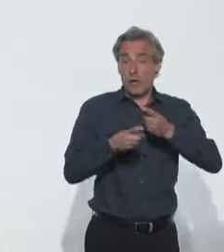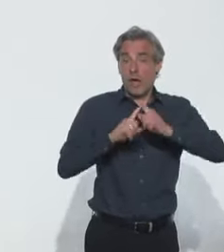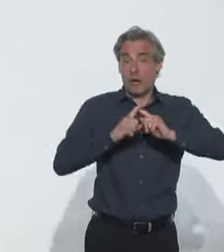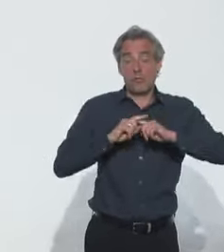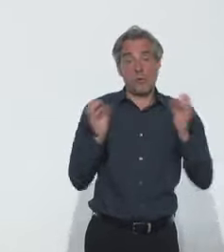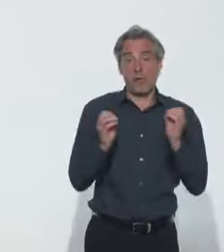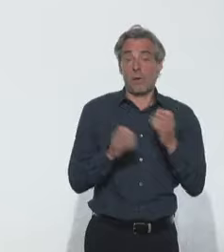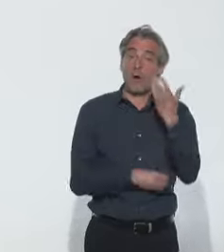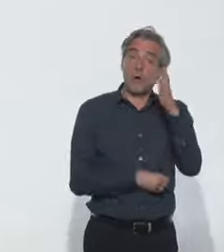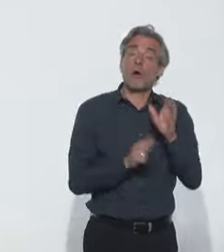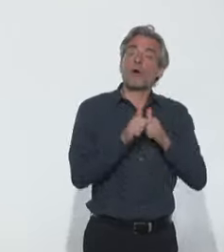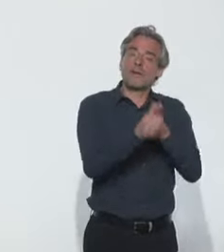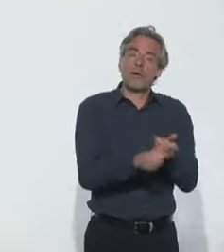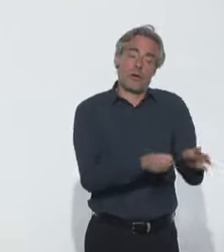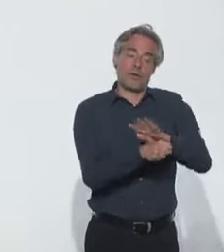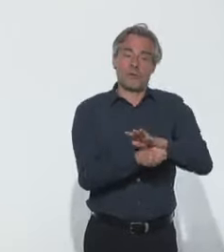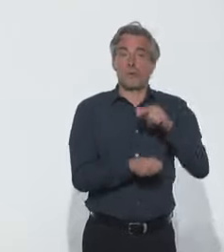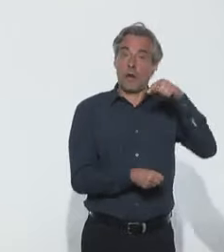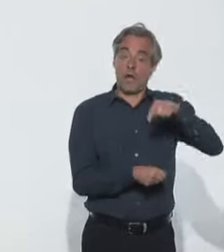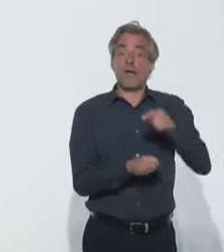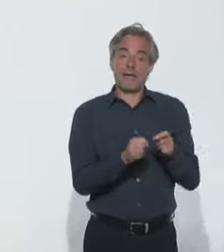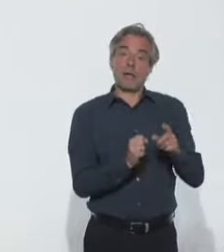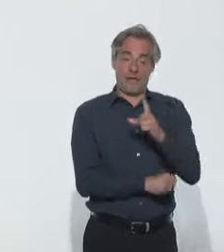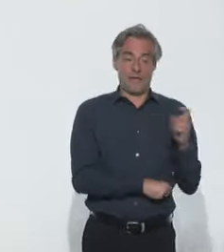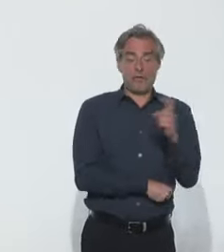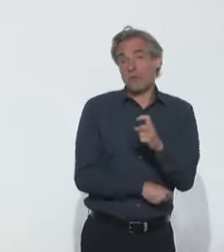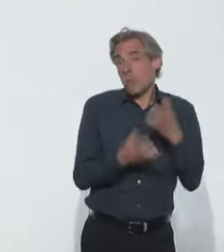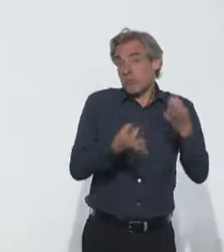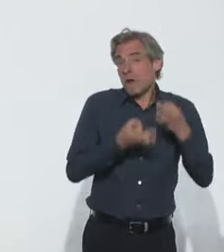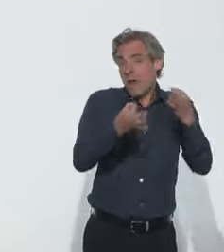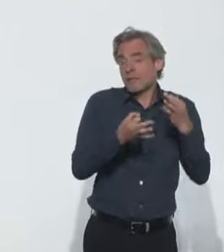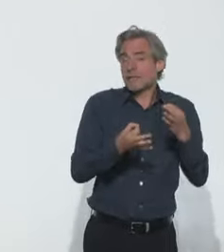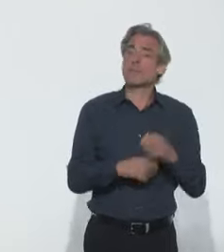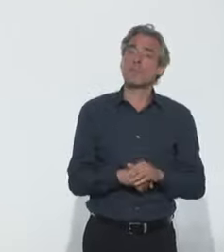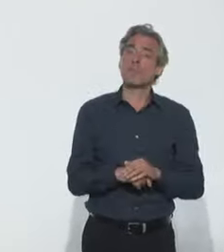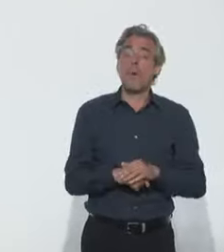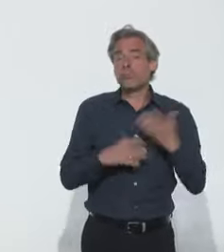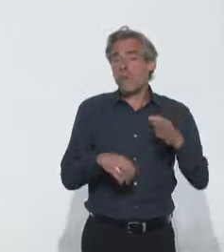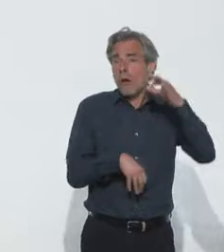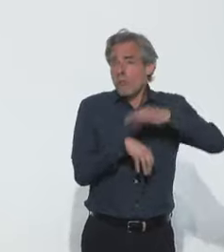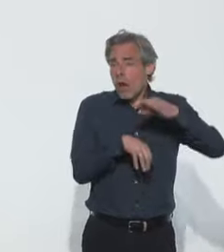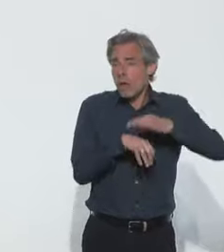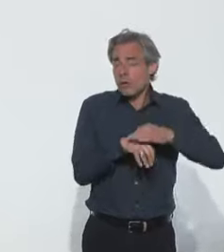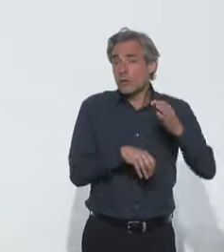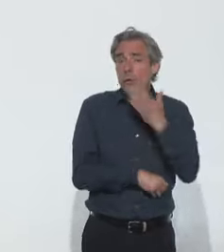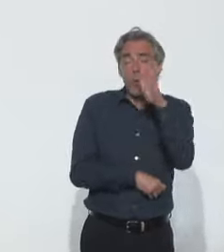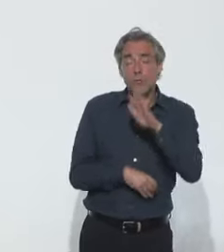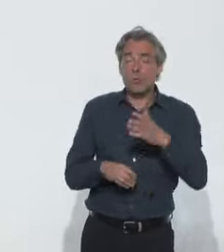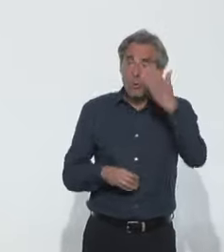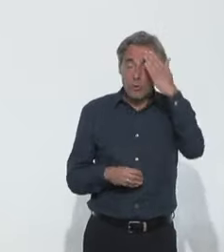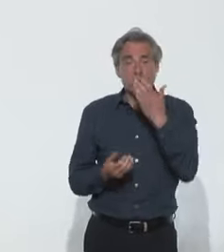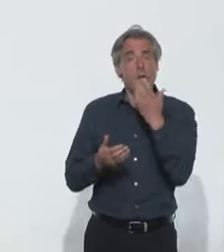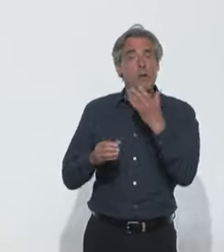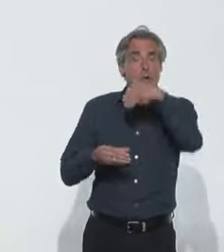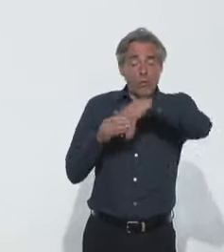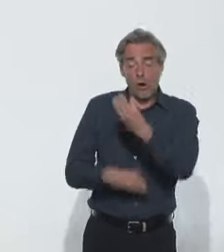les infections multiples à coronavirus qui, je vous rappelle, est un virus assez banal. Pas celui dont on parle, mais les infections autres à coronavirus qui sont connues chez